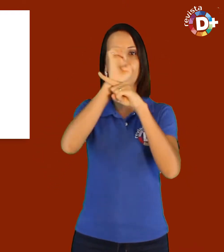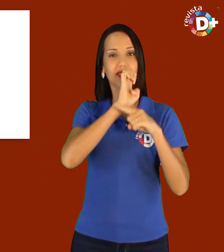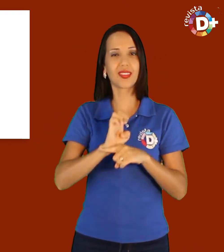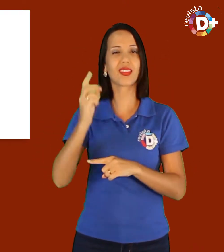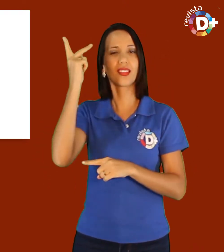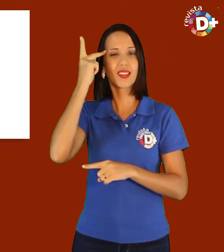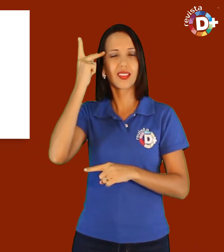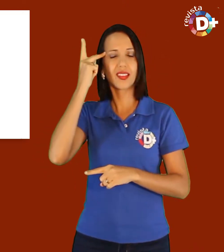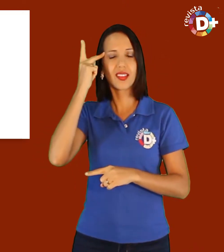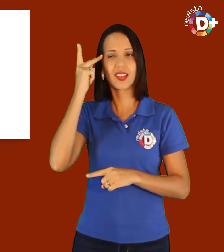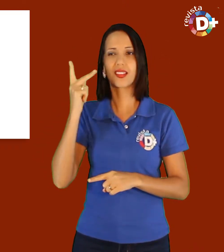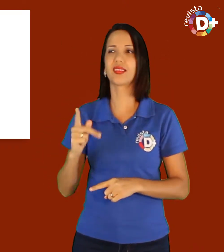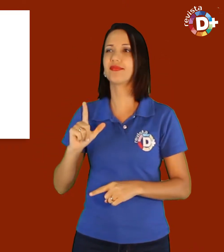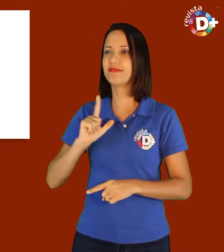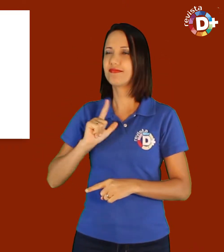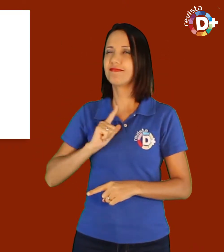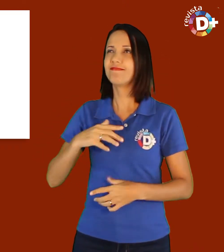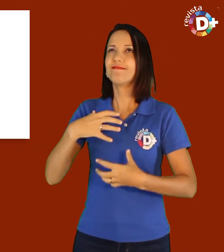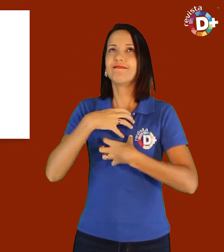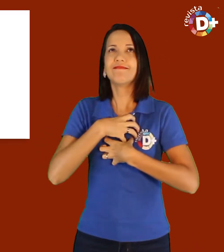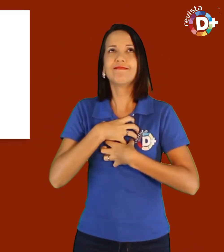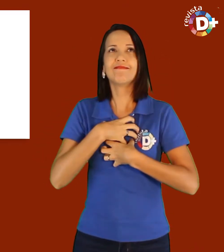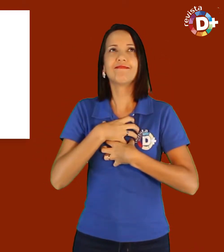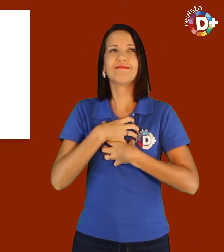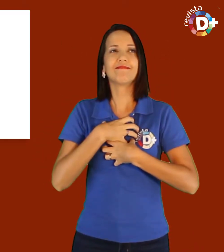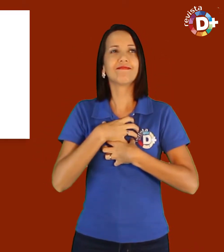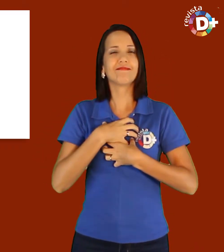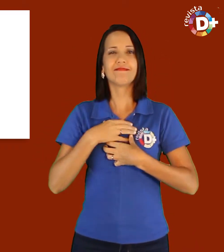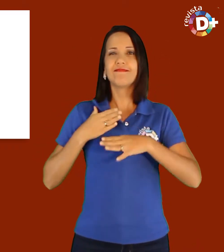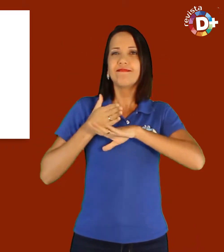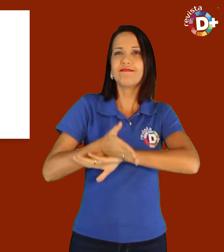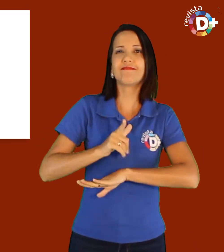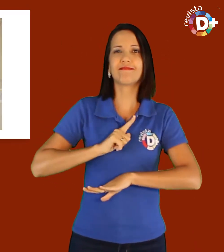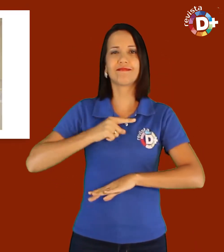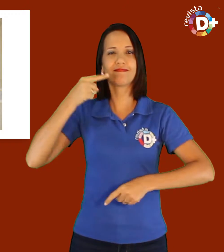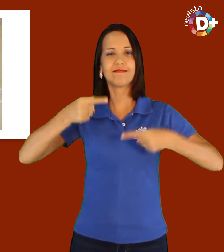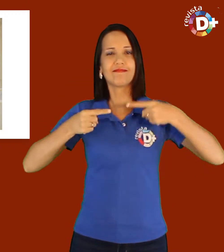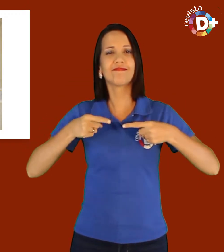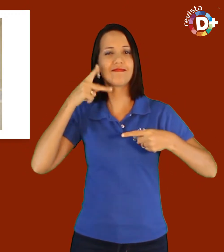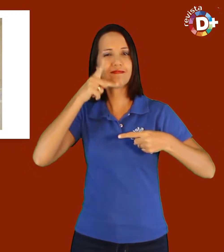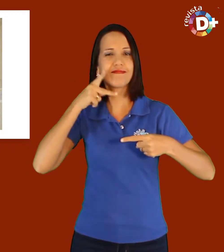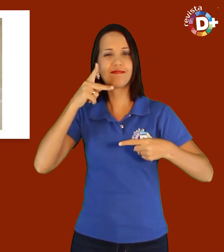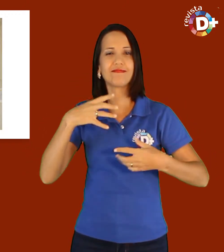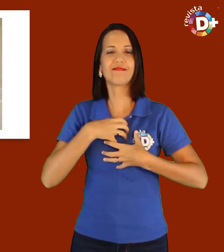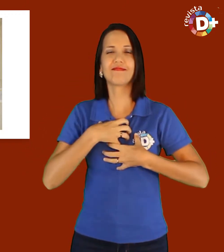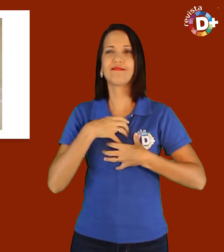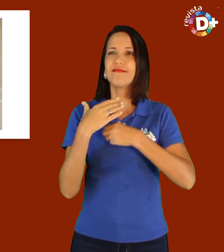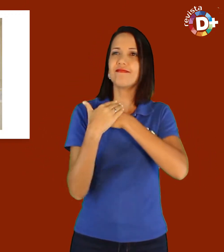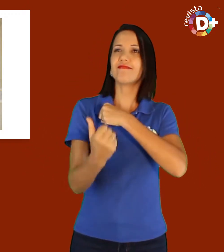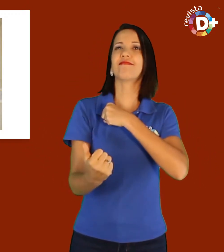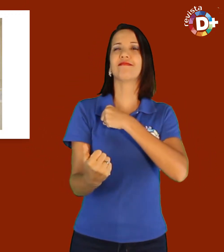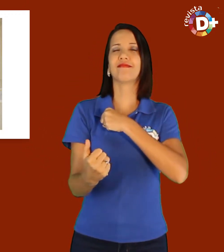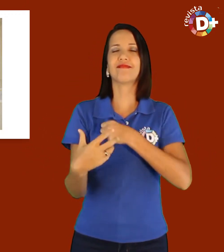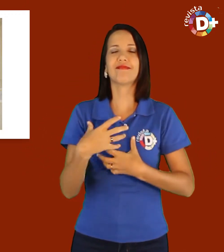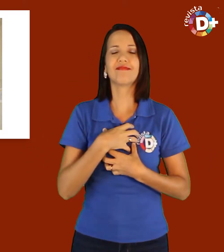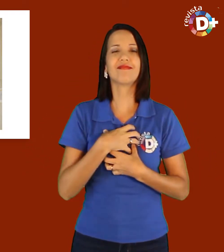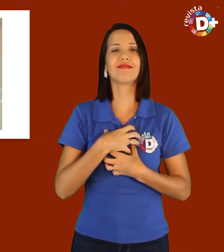Estado de São Paulo. Ir para a política foi um chamado por uma luta, através da qual buscava e ainda busco